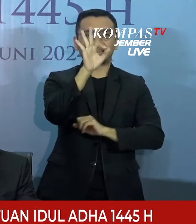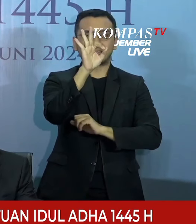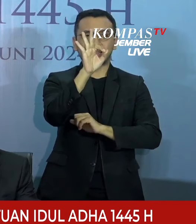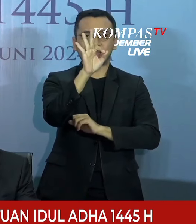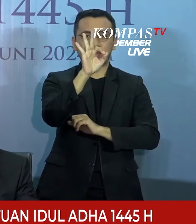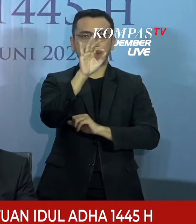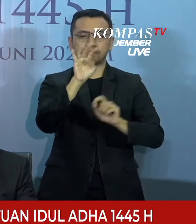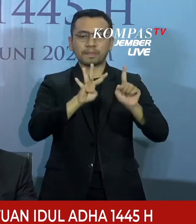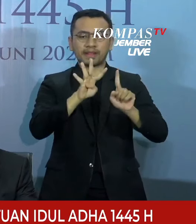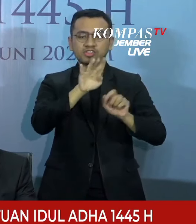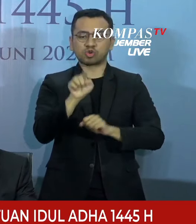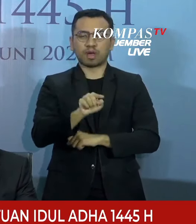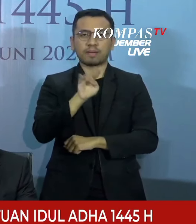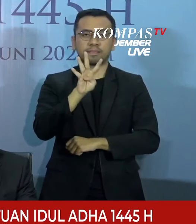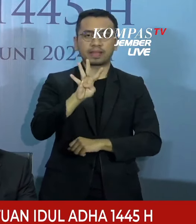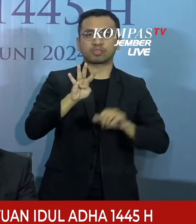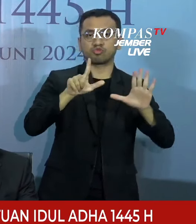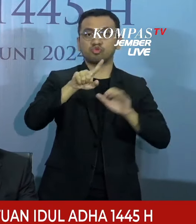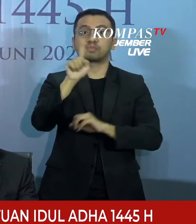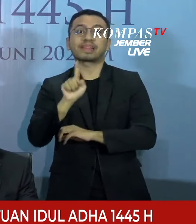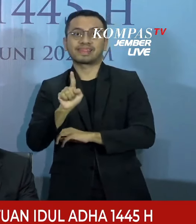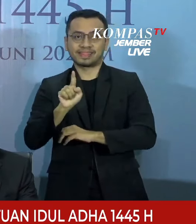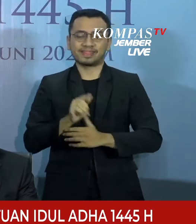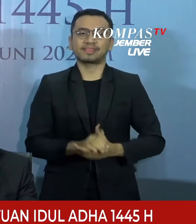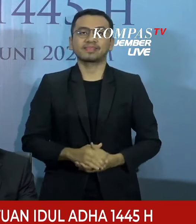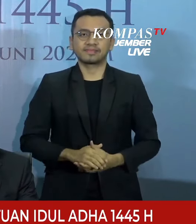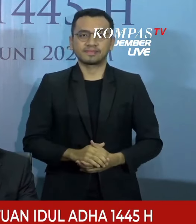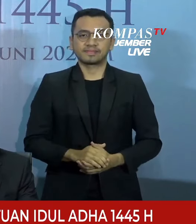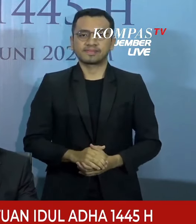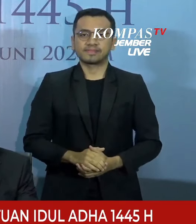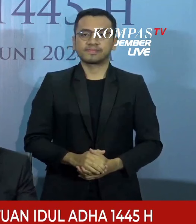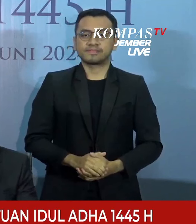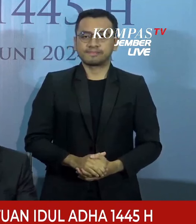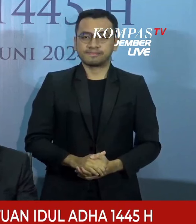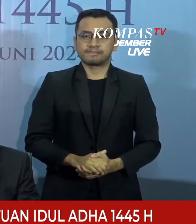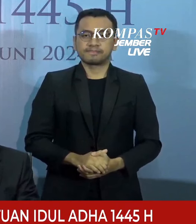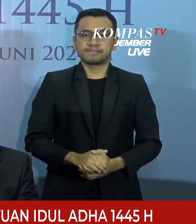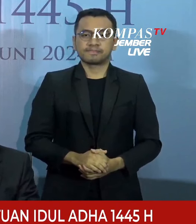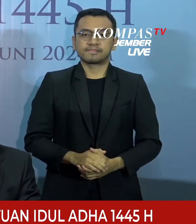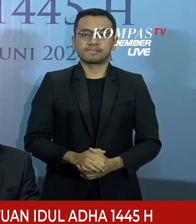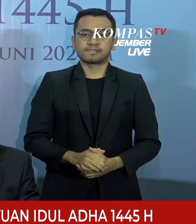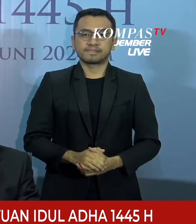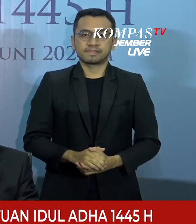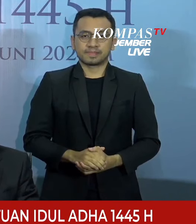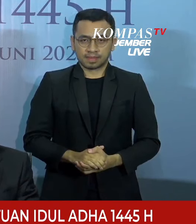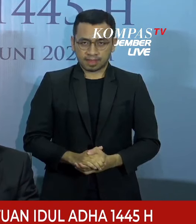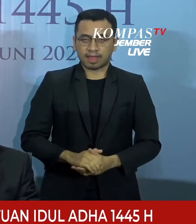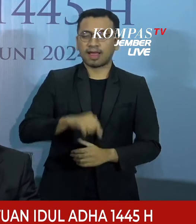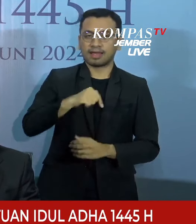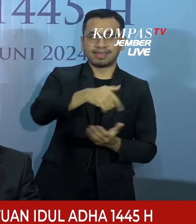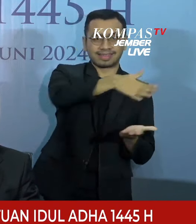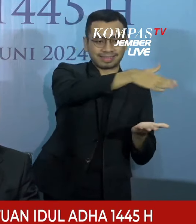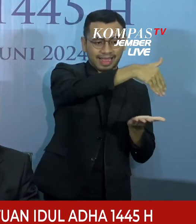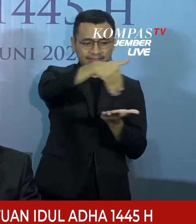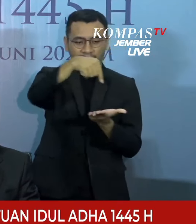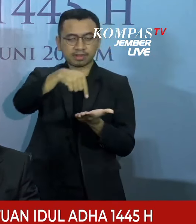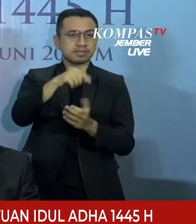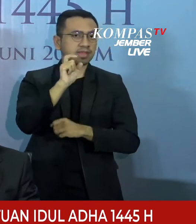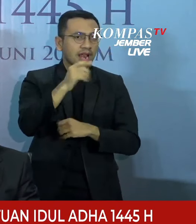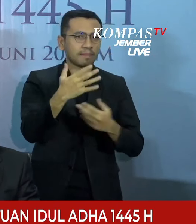,47 menit. Data ini merupakan hisap yang dihitung secara